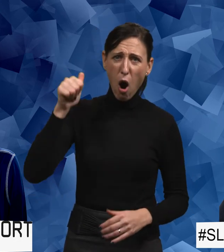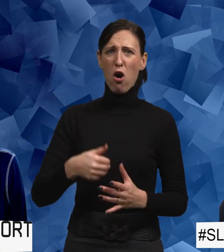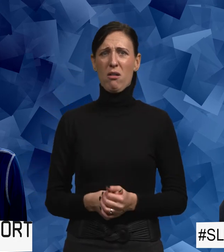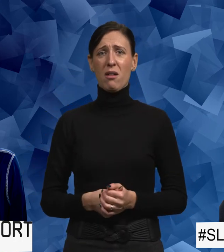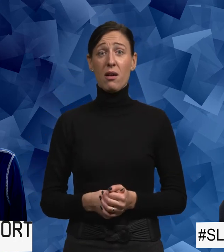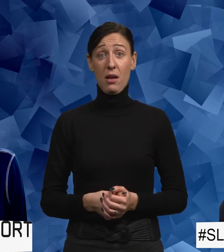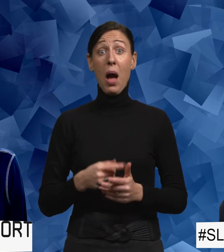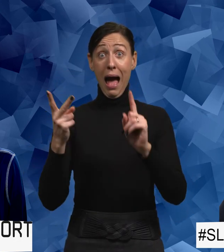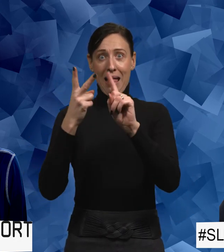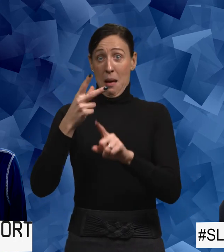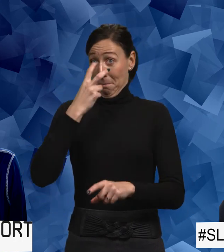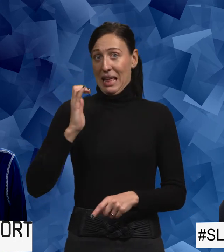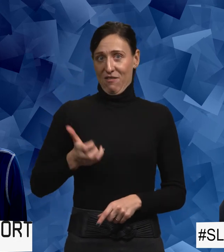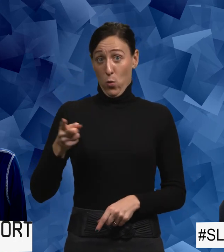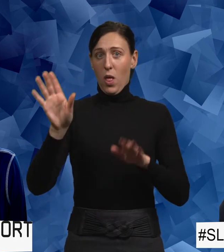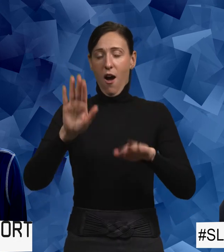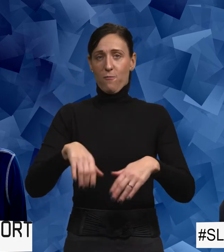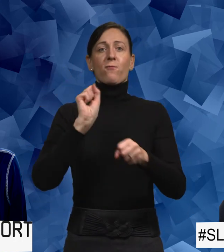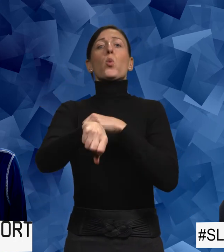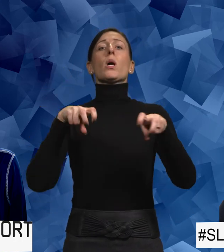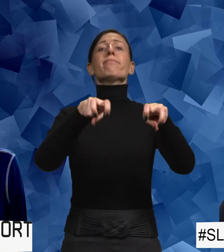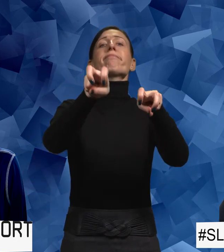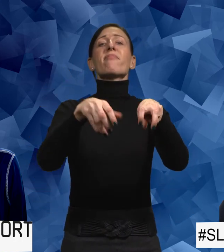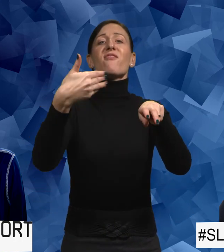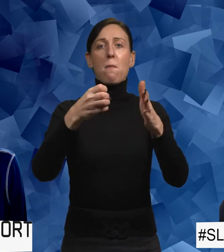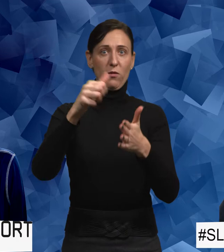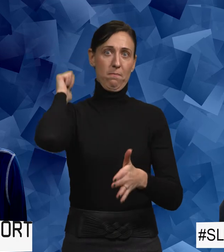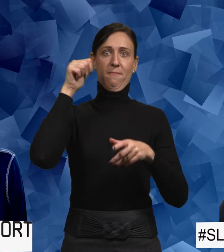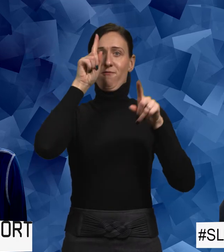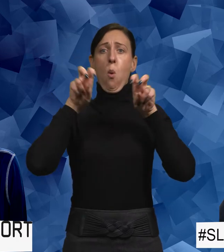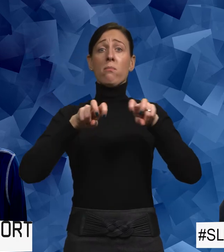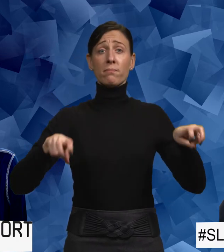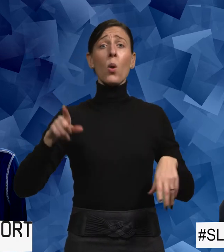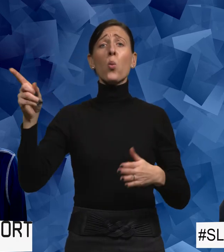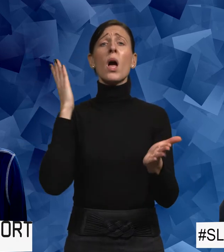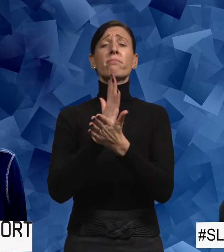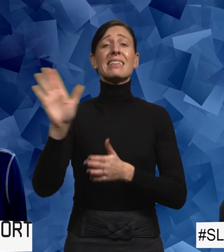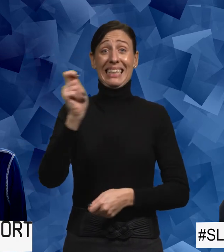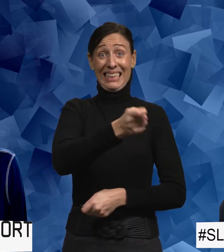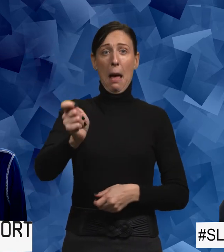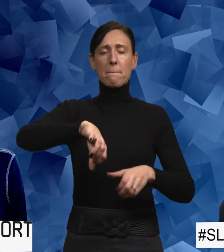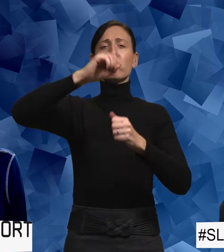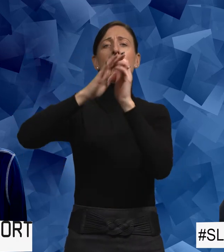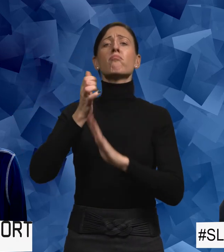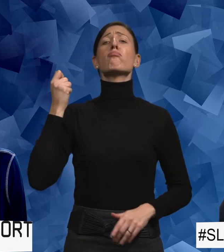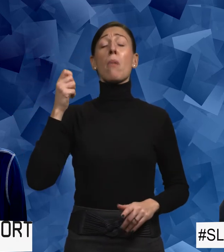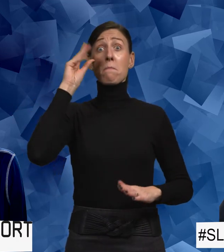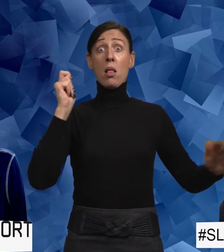Eller gör som en annan blind kvinna som hamnade i framsätet. För det var folk i baksätet. Hon vick ihop sin käpp och så slog hon honom över handryggen.